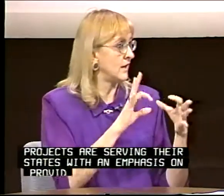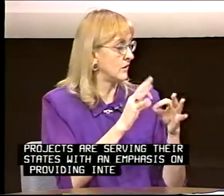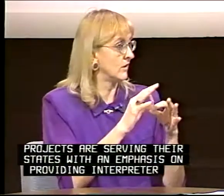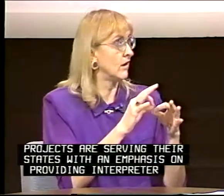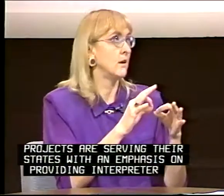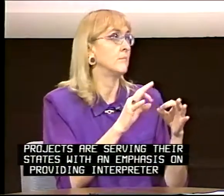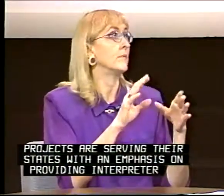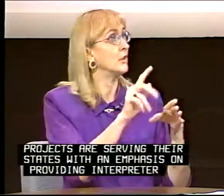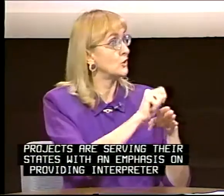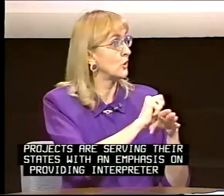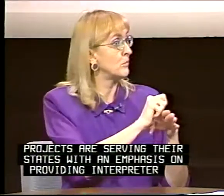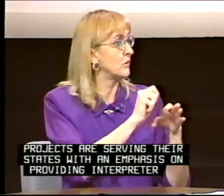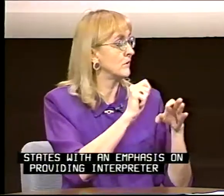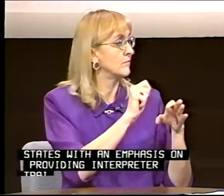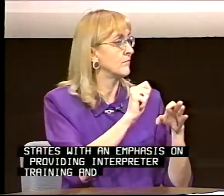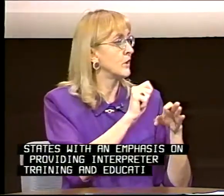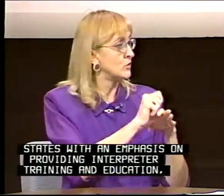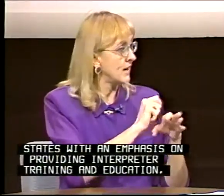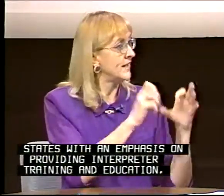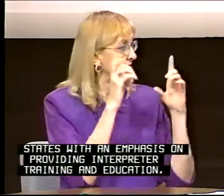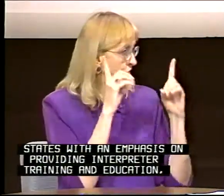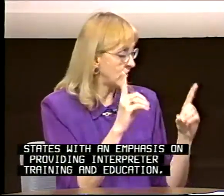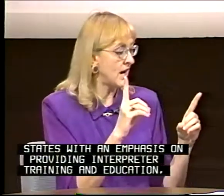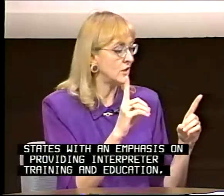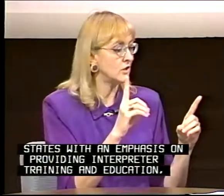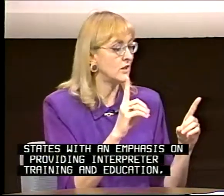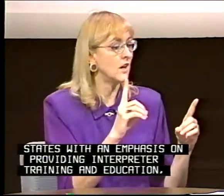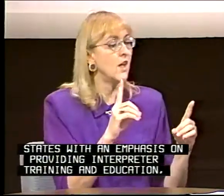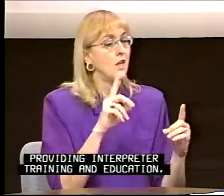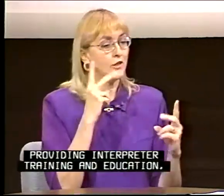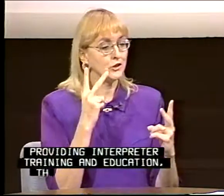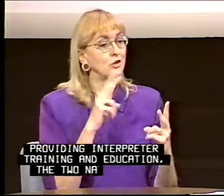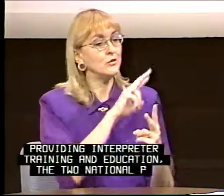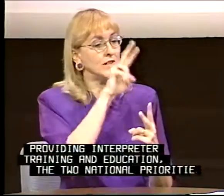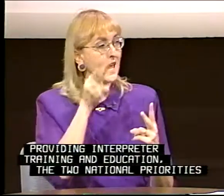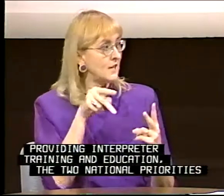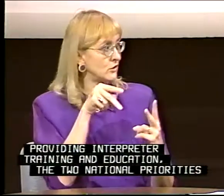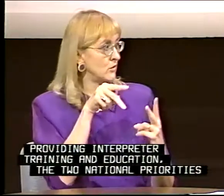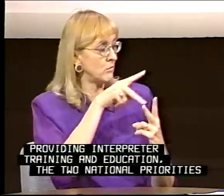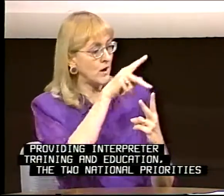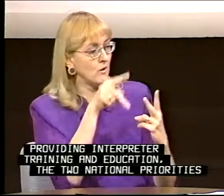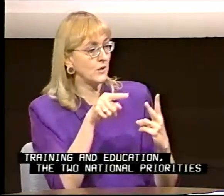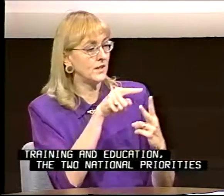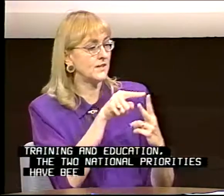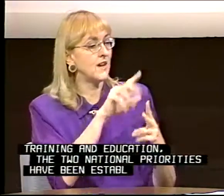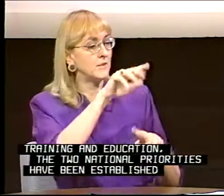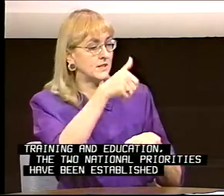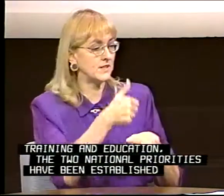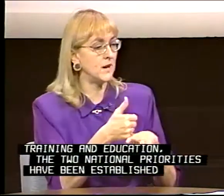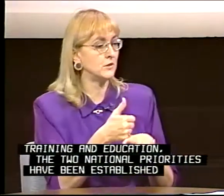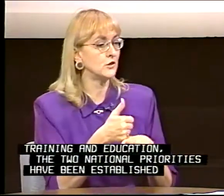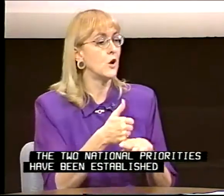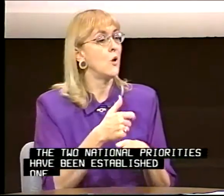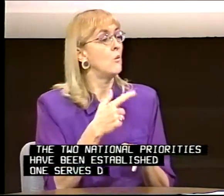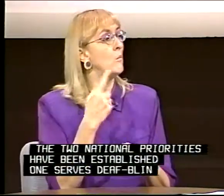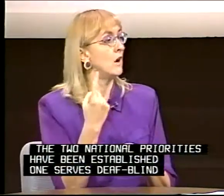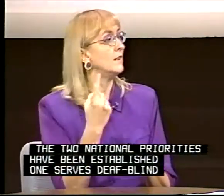interpreter training and education, the two national priorities have been established. One